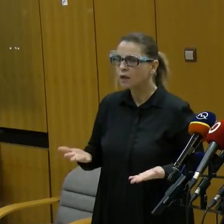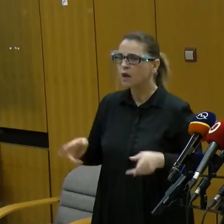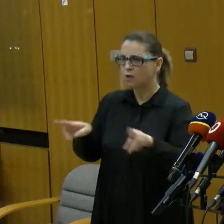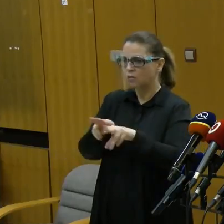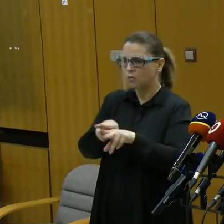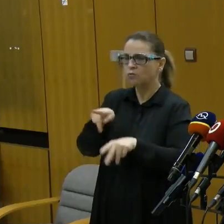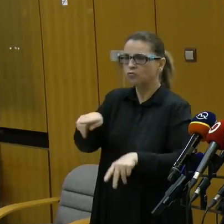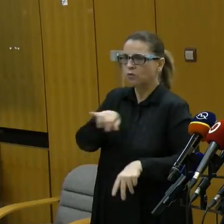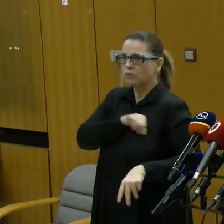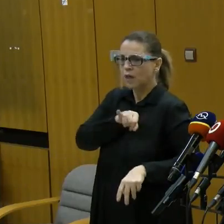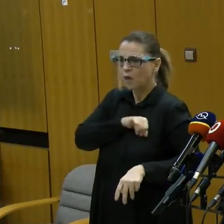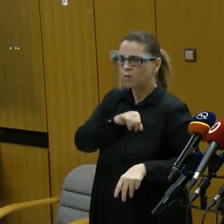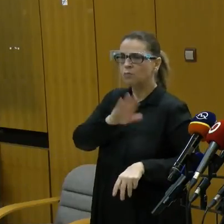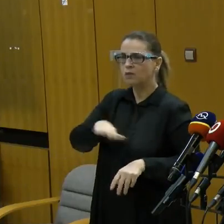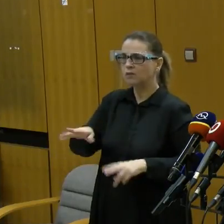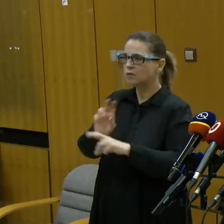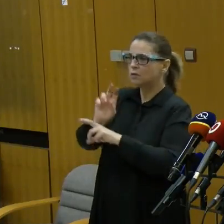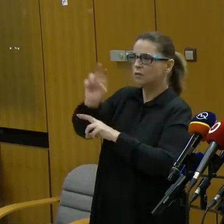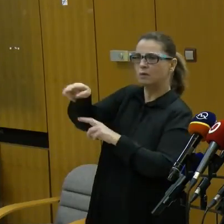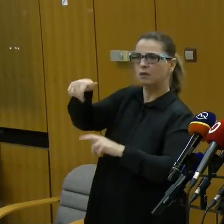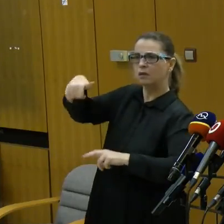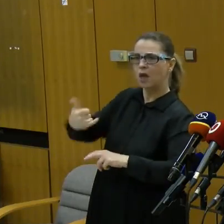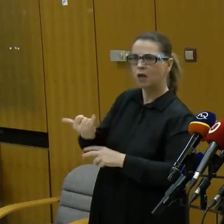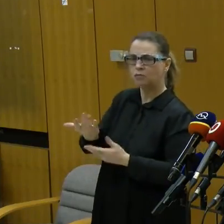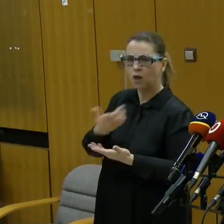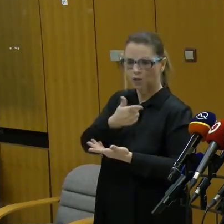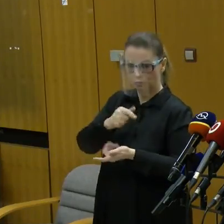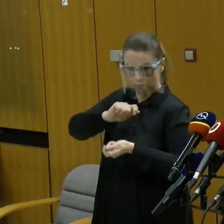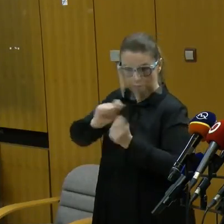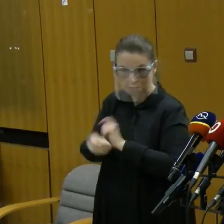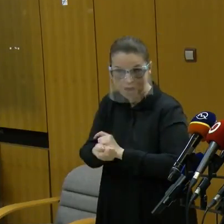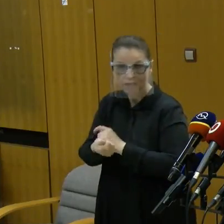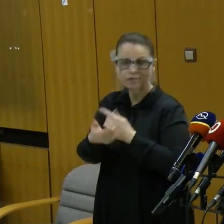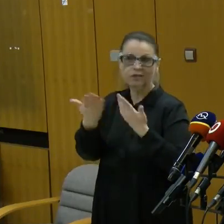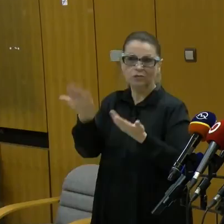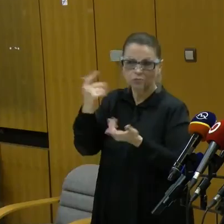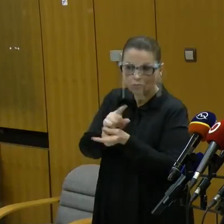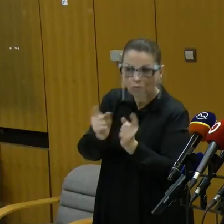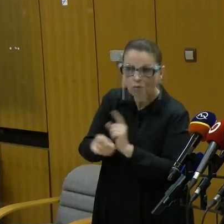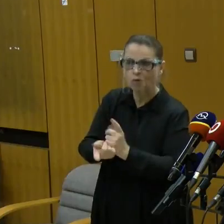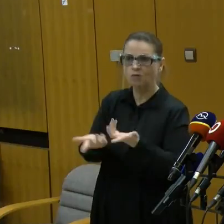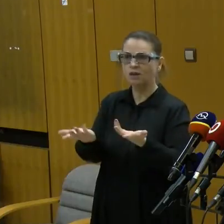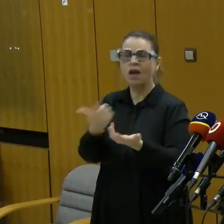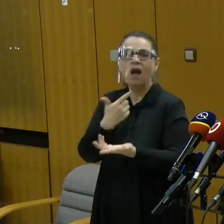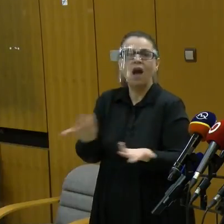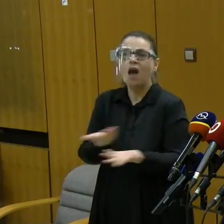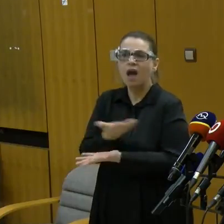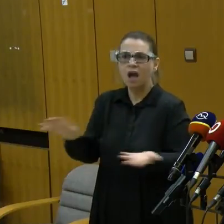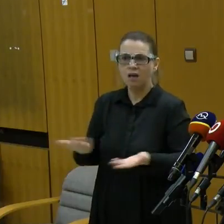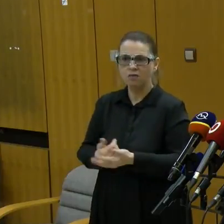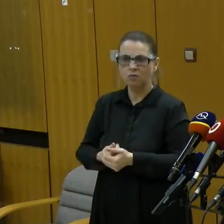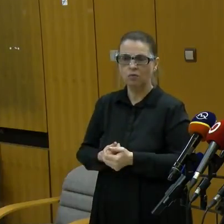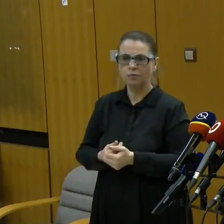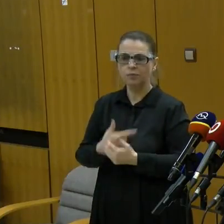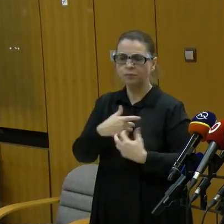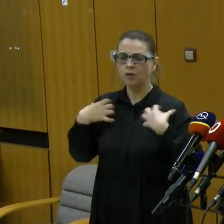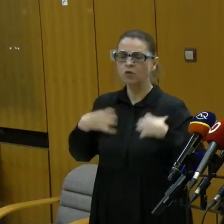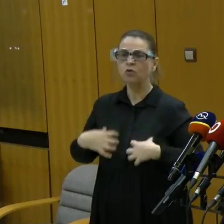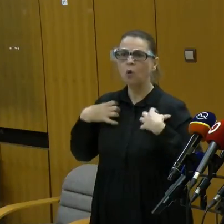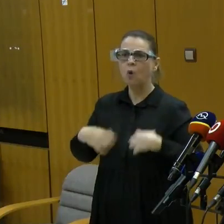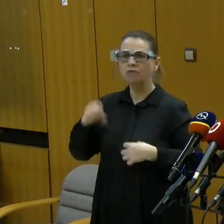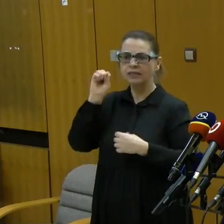zaujíma, ten nástup na tomári, mení sa to, že či už ste dostali v nejakém dochode, teda že bude sa ten... V rámci toho COVID-automatu